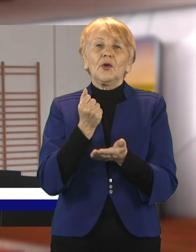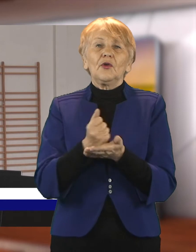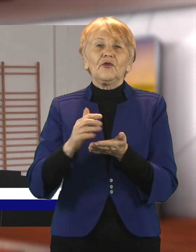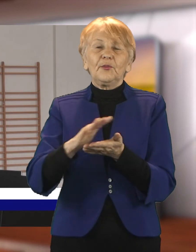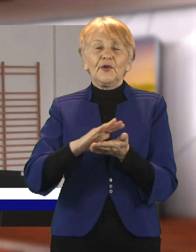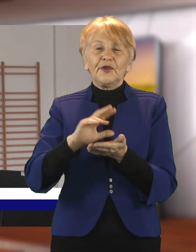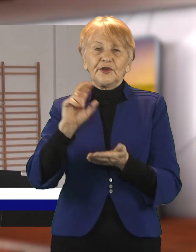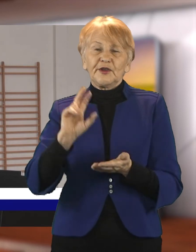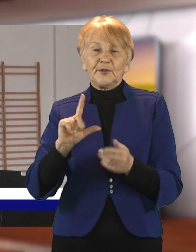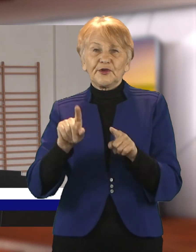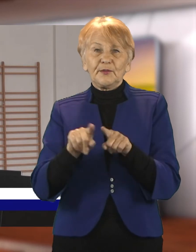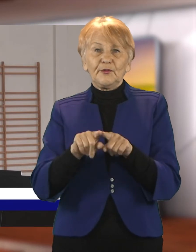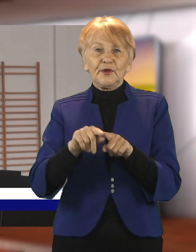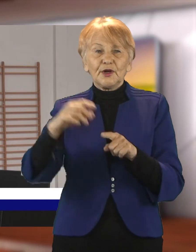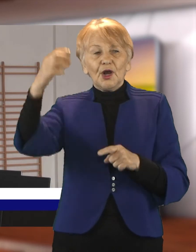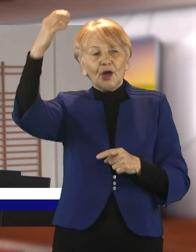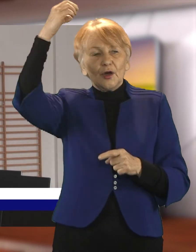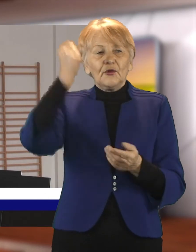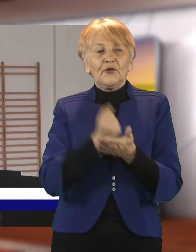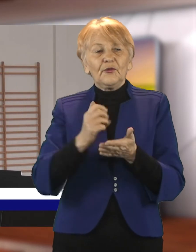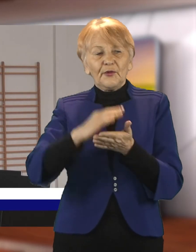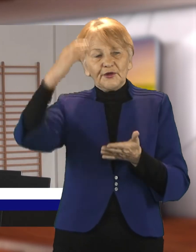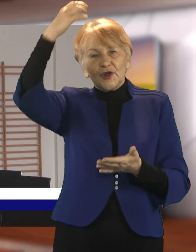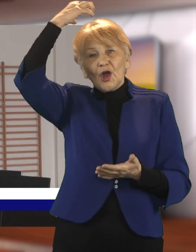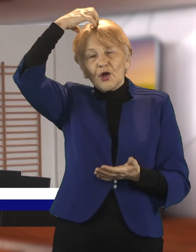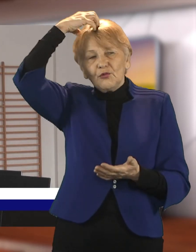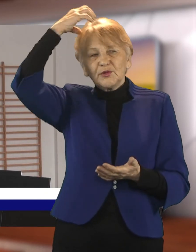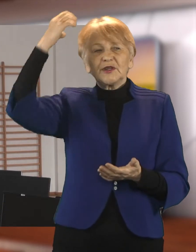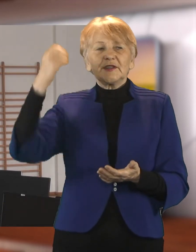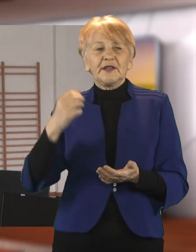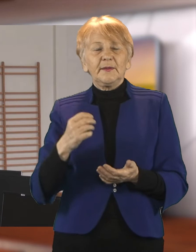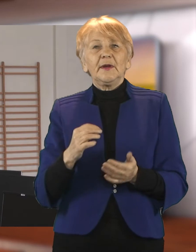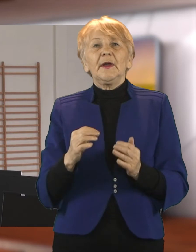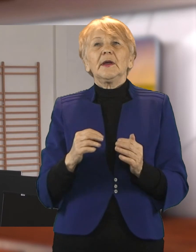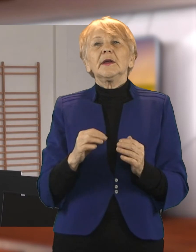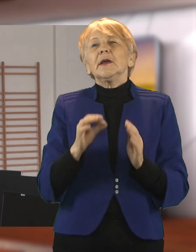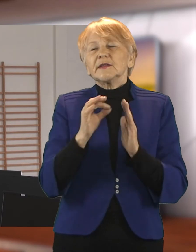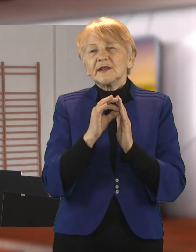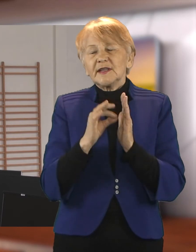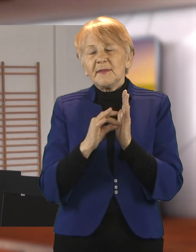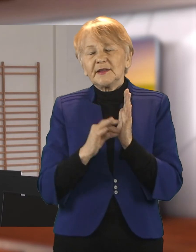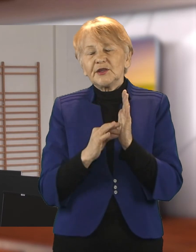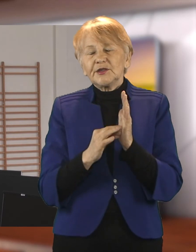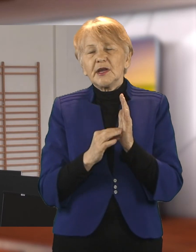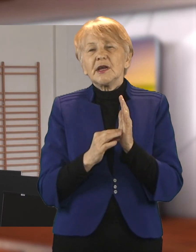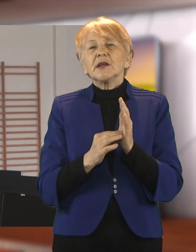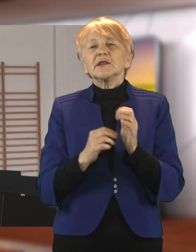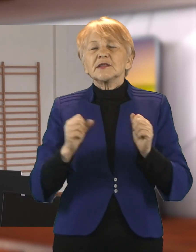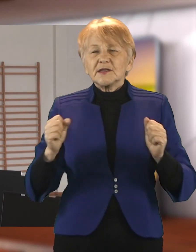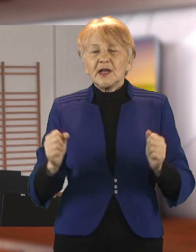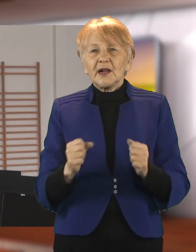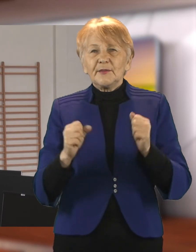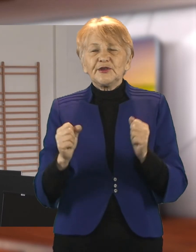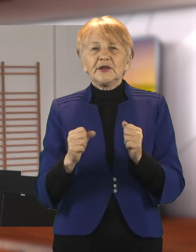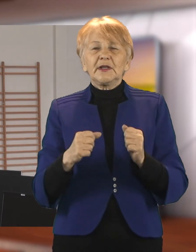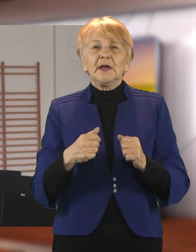i placówkom opiekuńczym. Sprzęt u nas jest wymieniany regularnie i systematycznie. I te komputery, które są tutaj